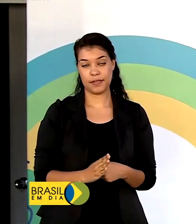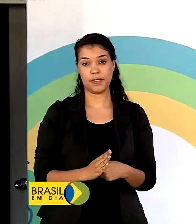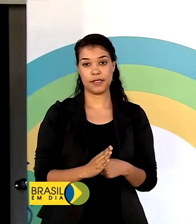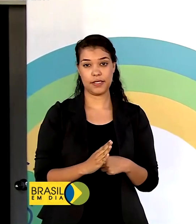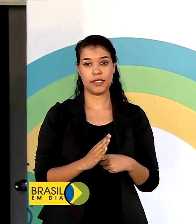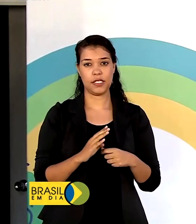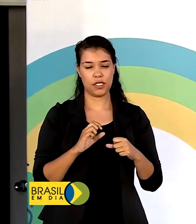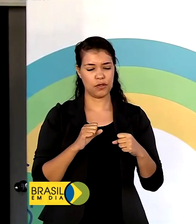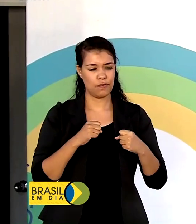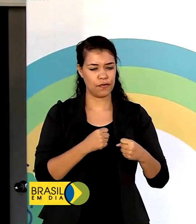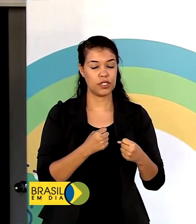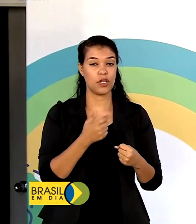investimento, de gerar riqueza.